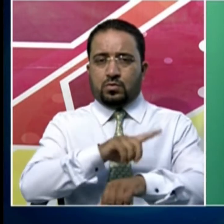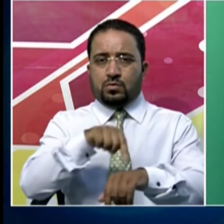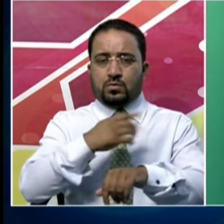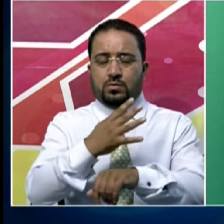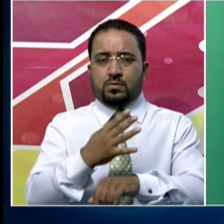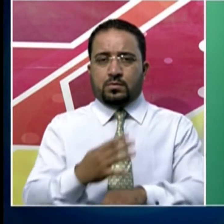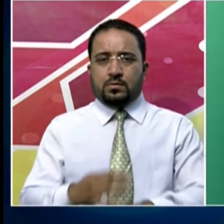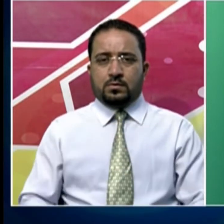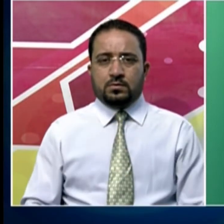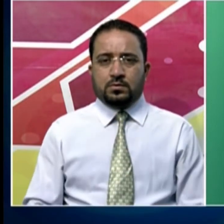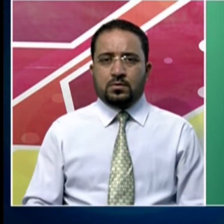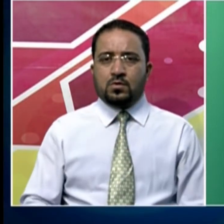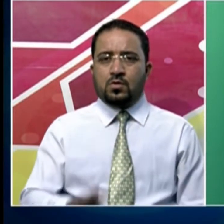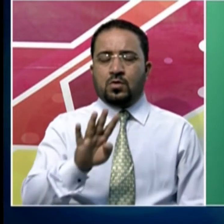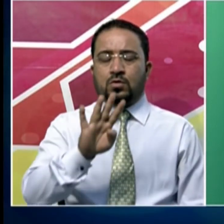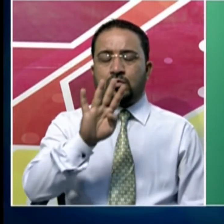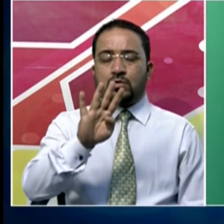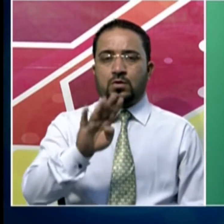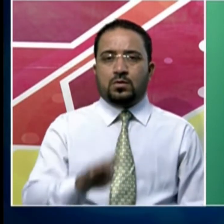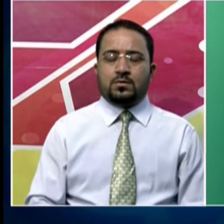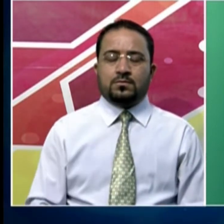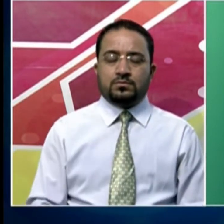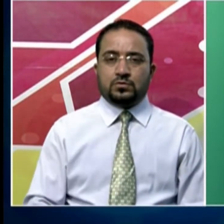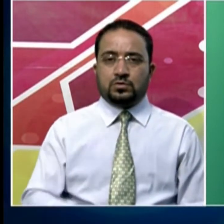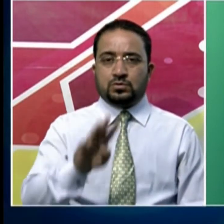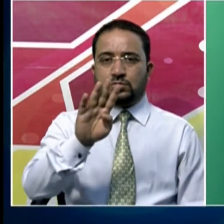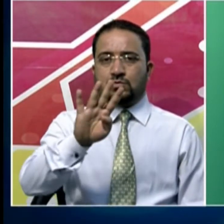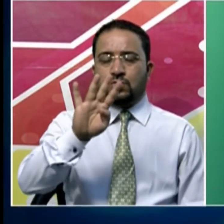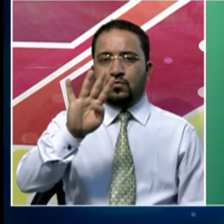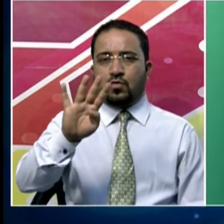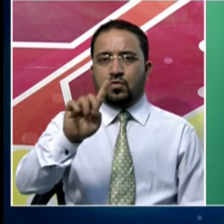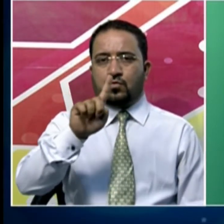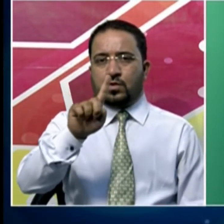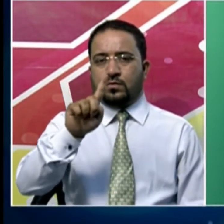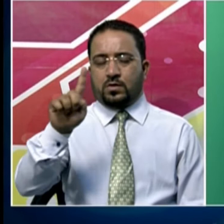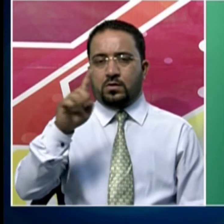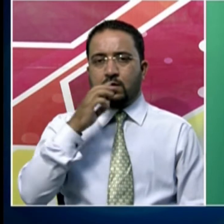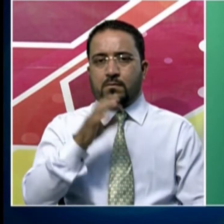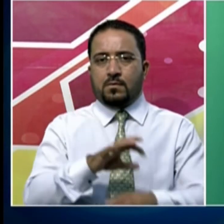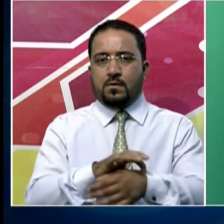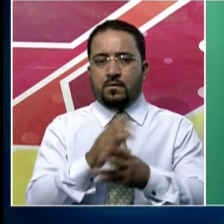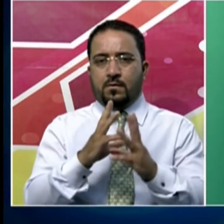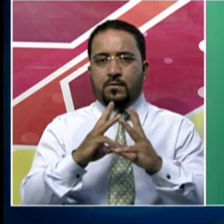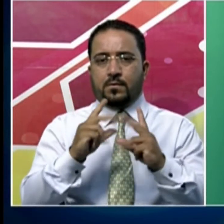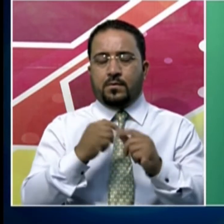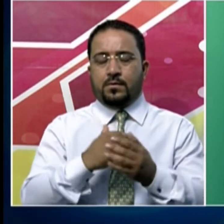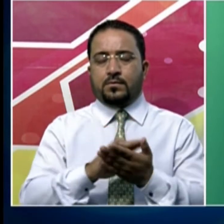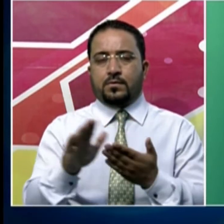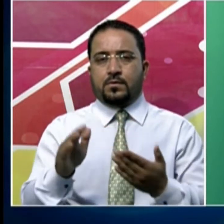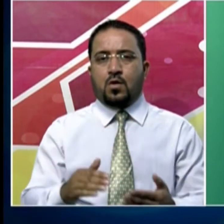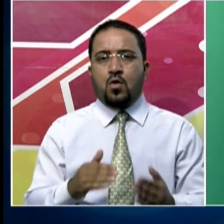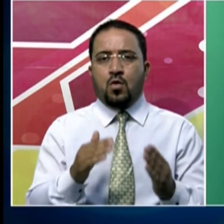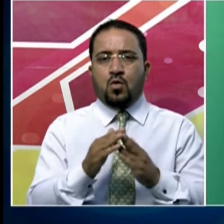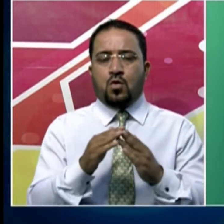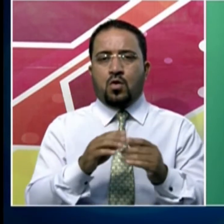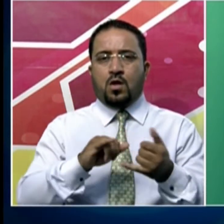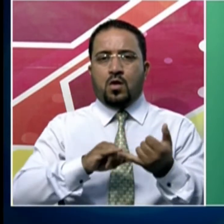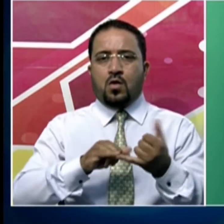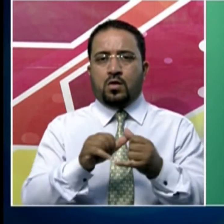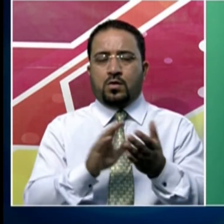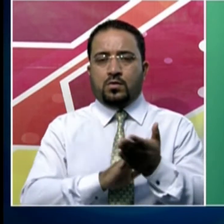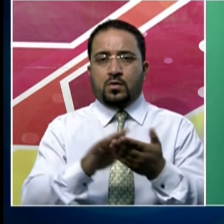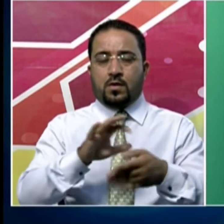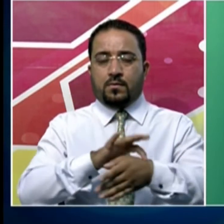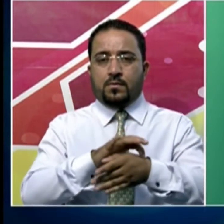چار سو گیرہ کرونا مریض سہتیاب ہوئے ہیں اور انہیں مختلف ہسپتالوں سے چھٹی دے دی